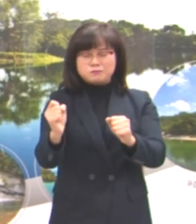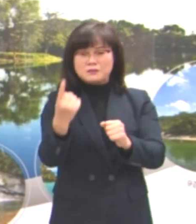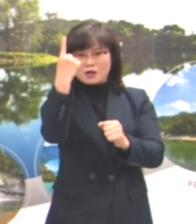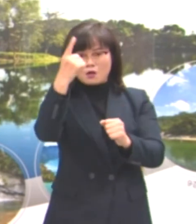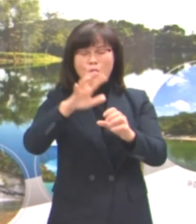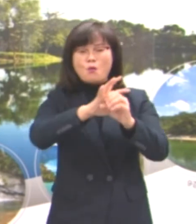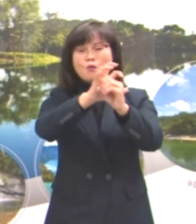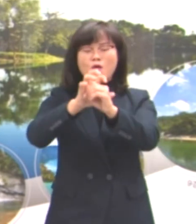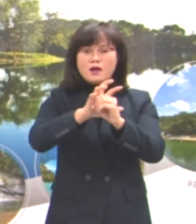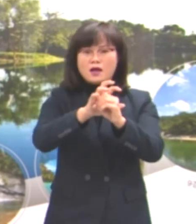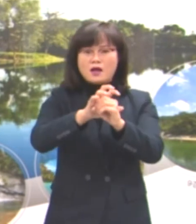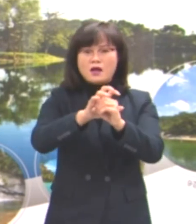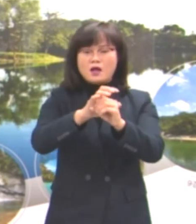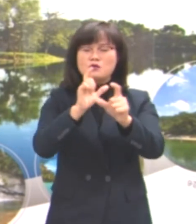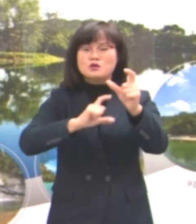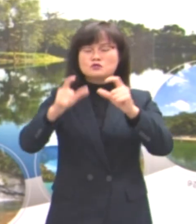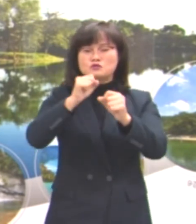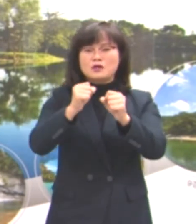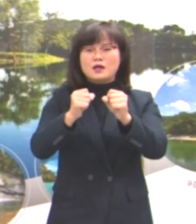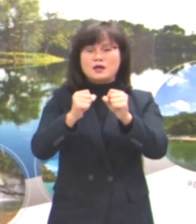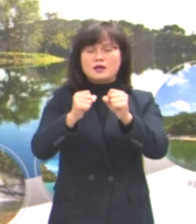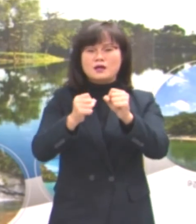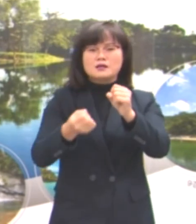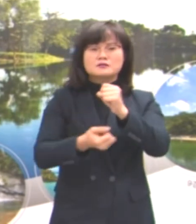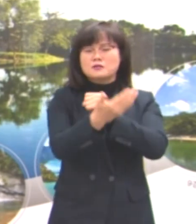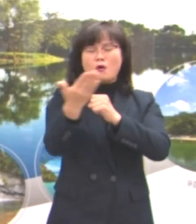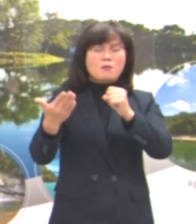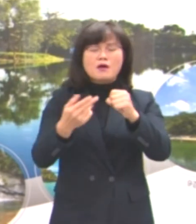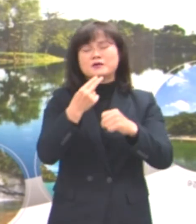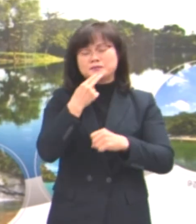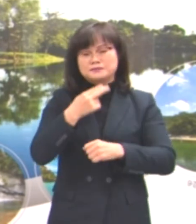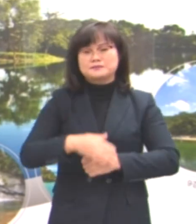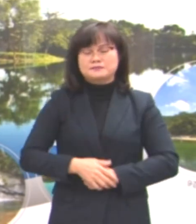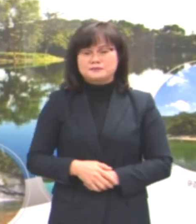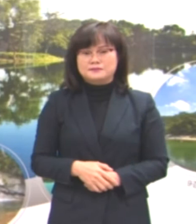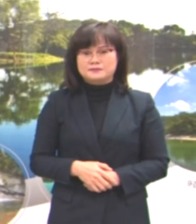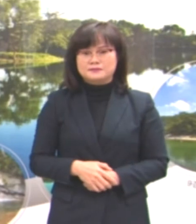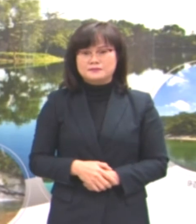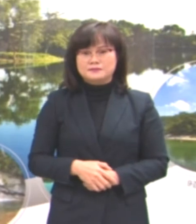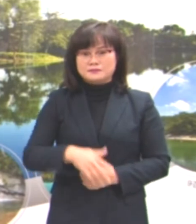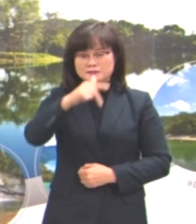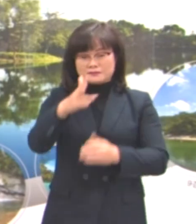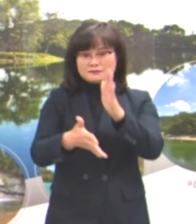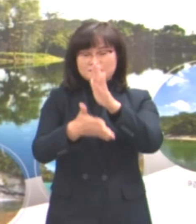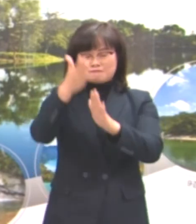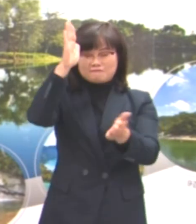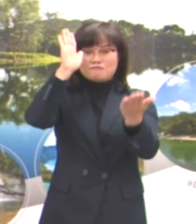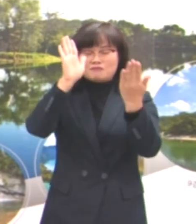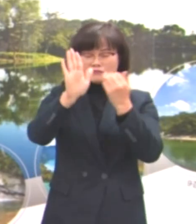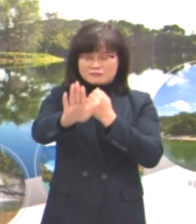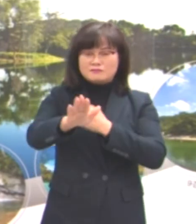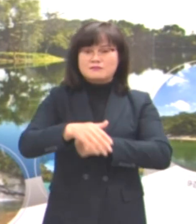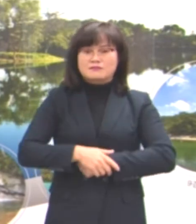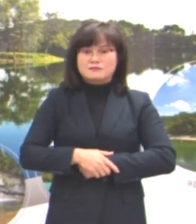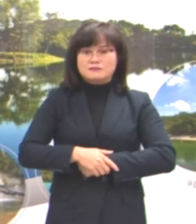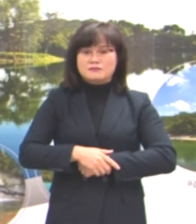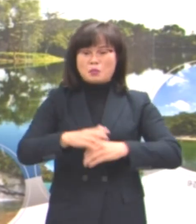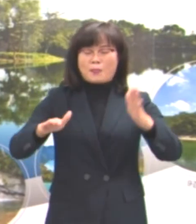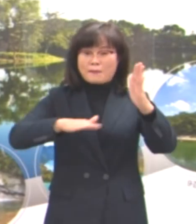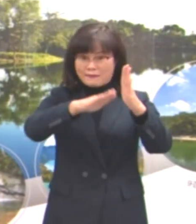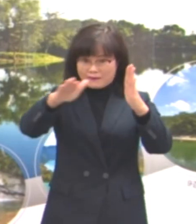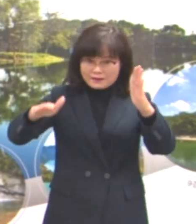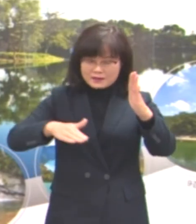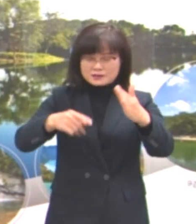코로나19가 추가 전파된 사례는 없습니다. 제천시는 앞으로도 가정의